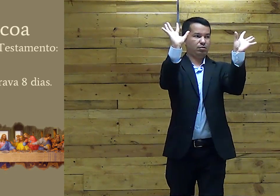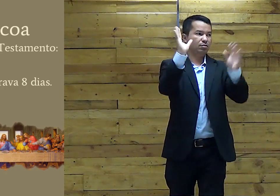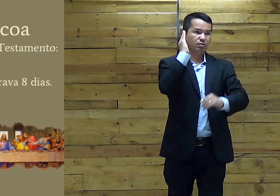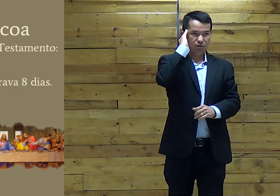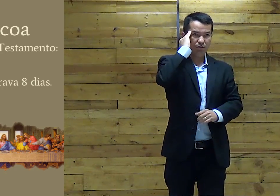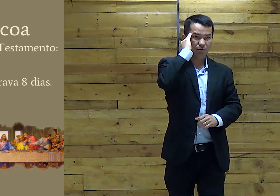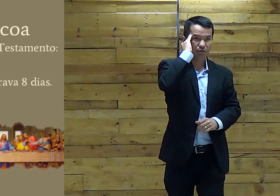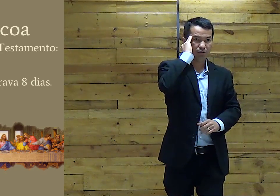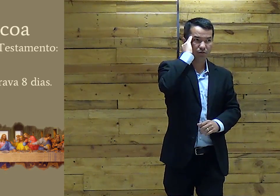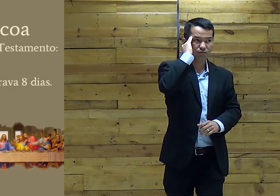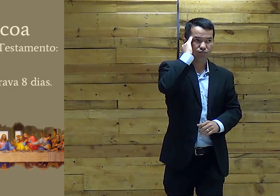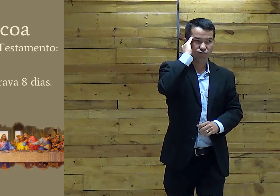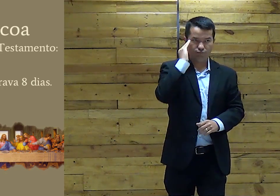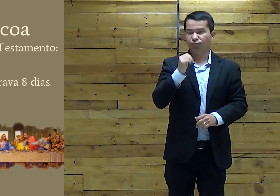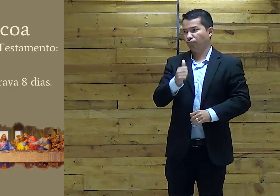Que o povo Conseguiu Entenderam